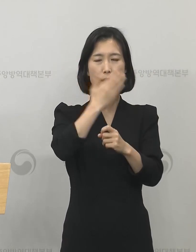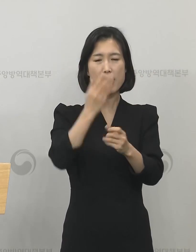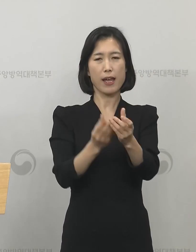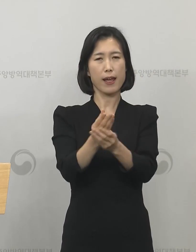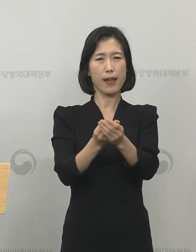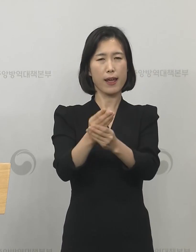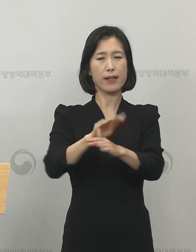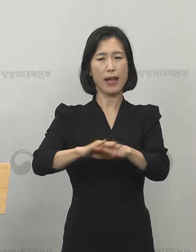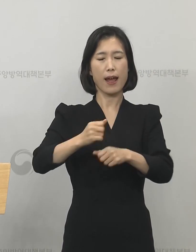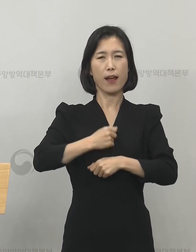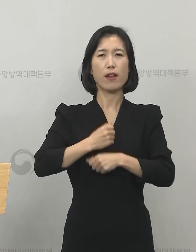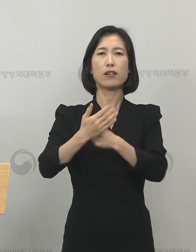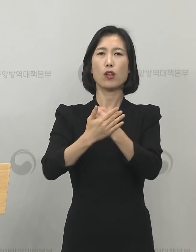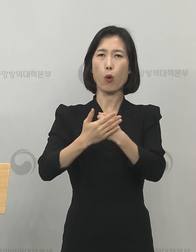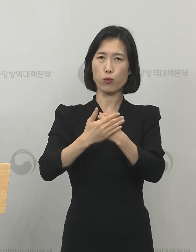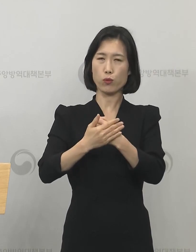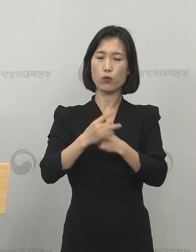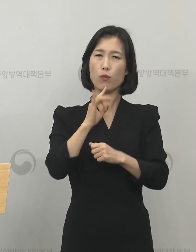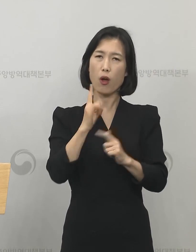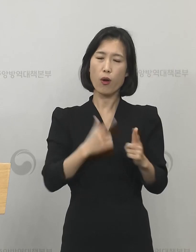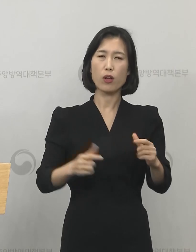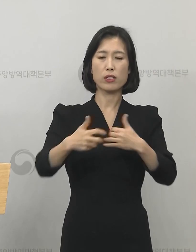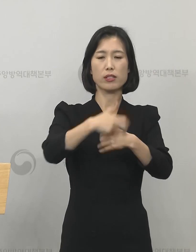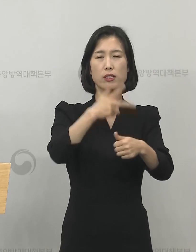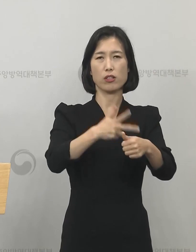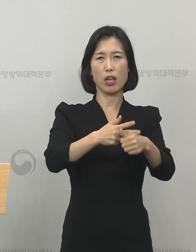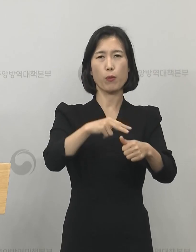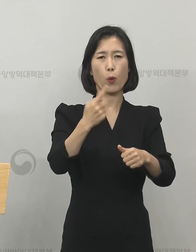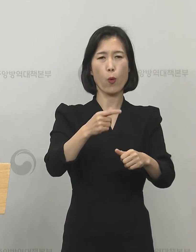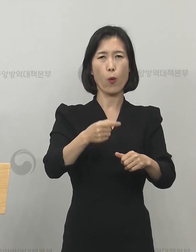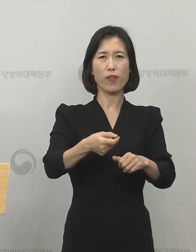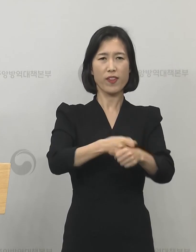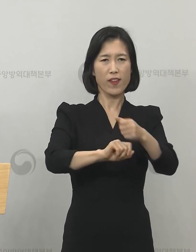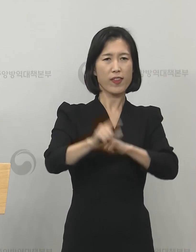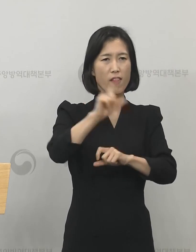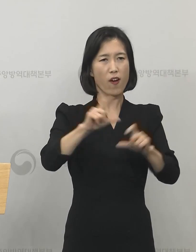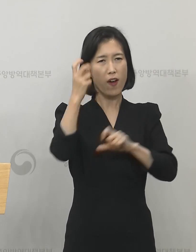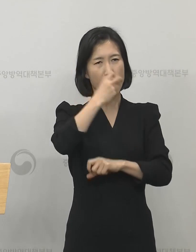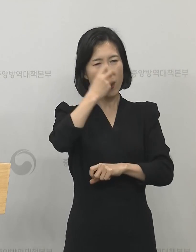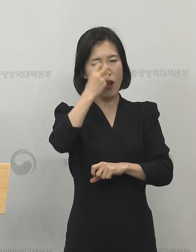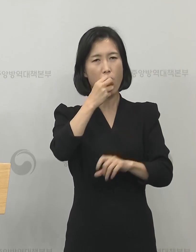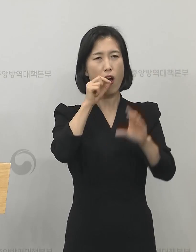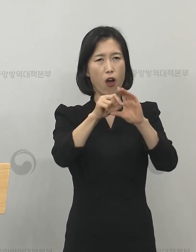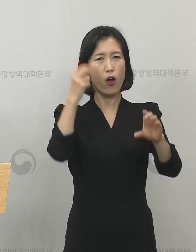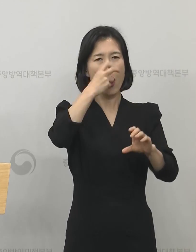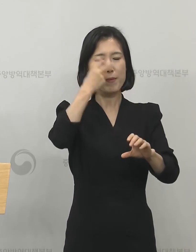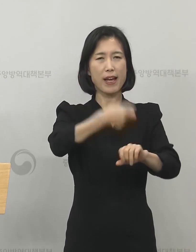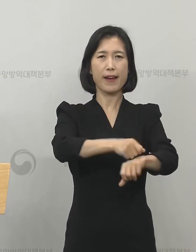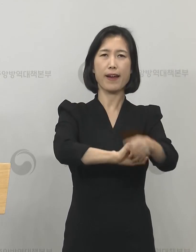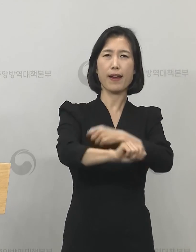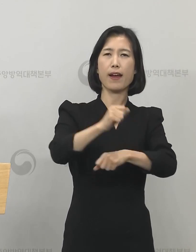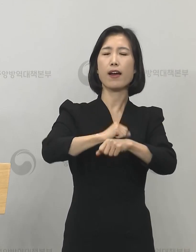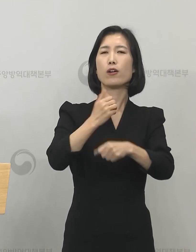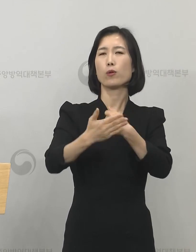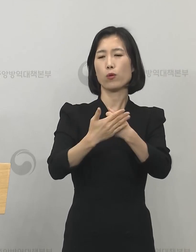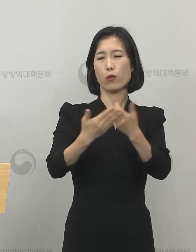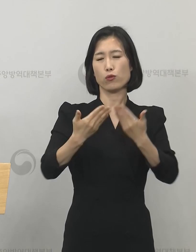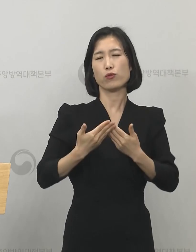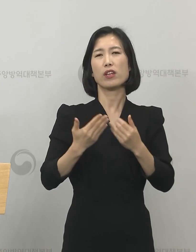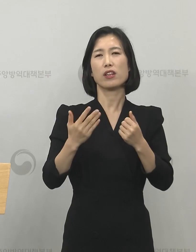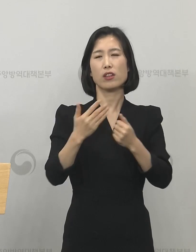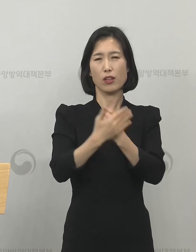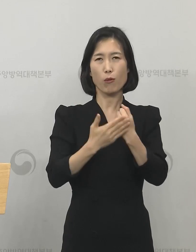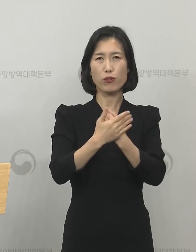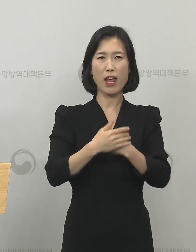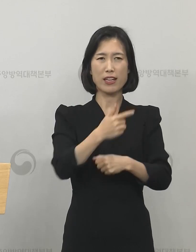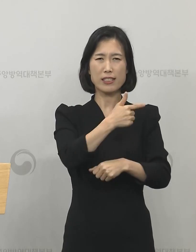지켜주셨으며 의료인들께서는 적극적인 검사와 환자 진료를 해주셔서 더 큰 위험으로부터